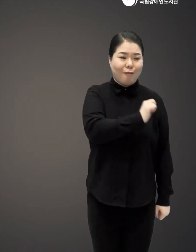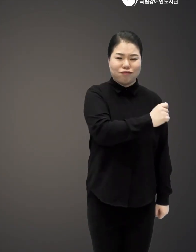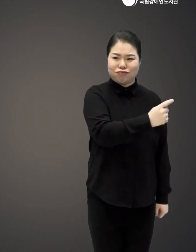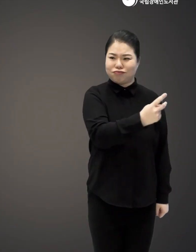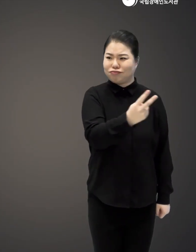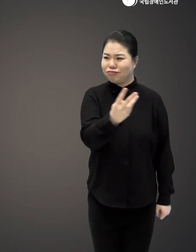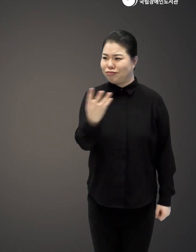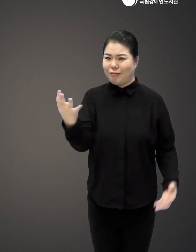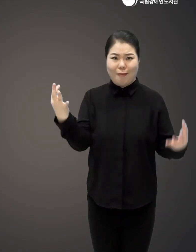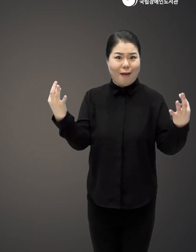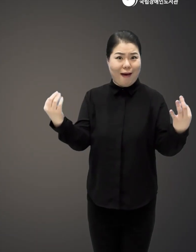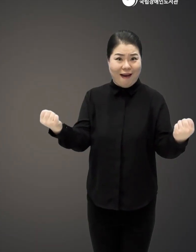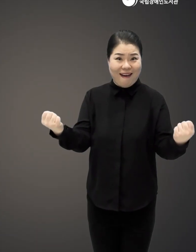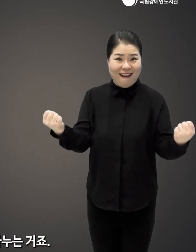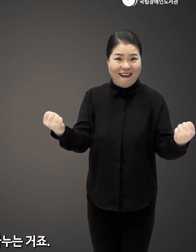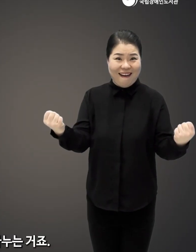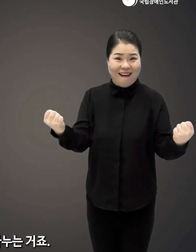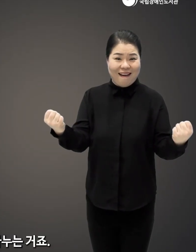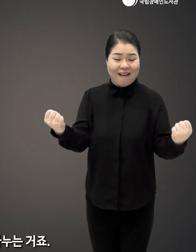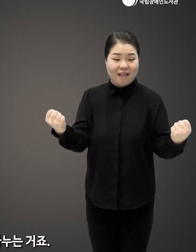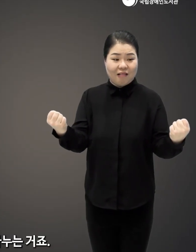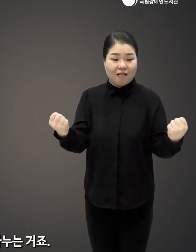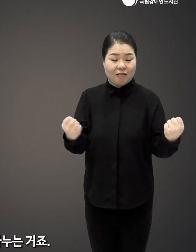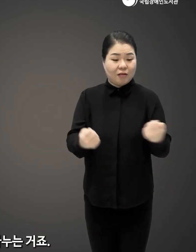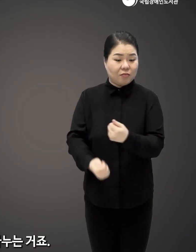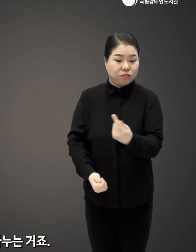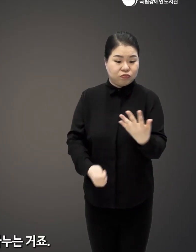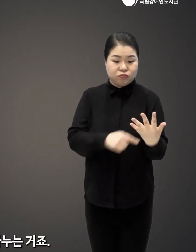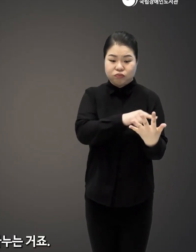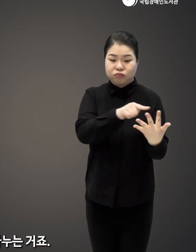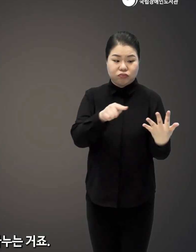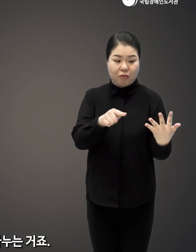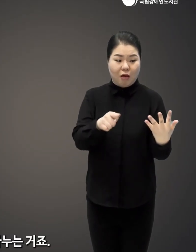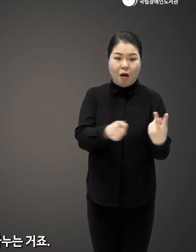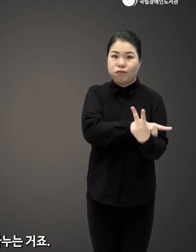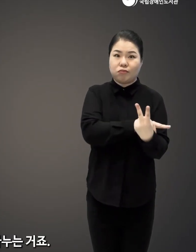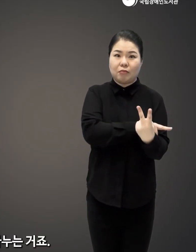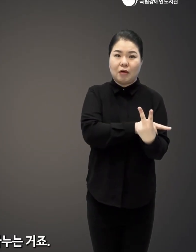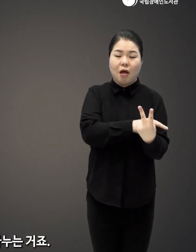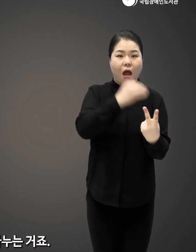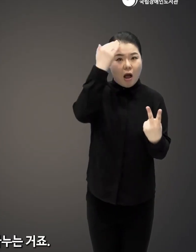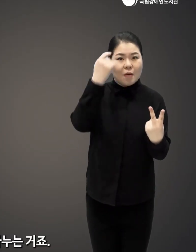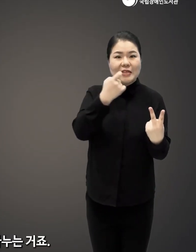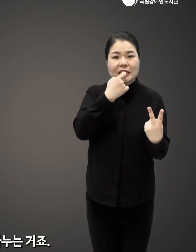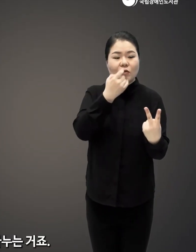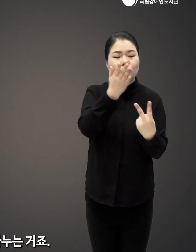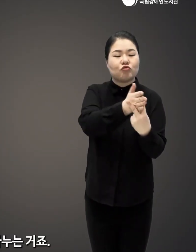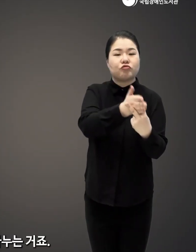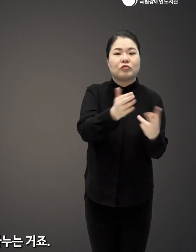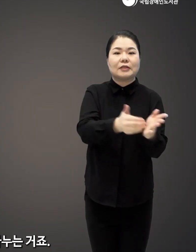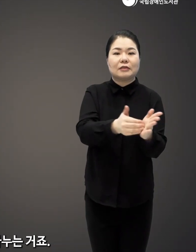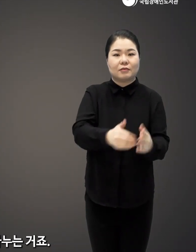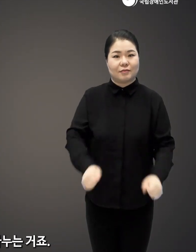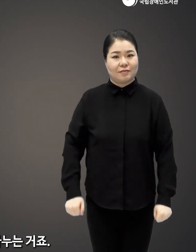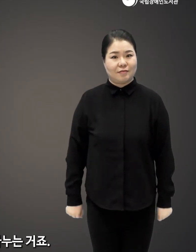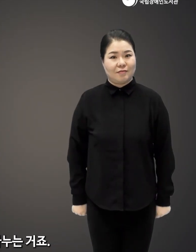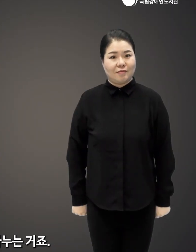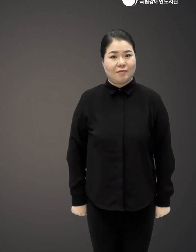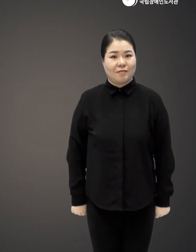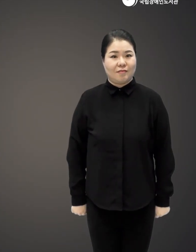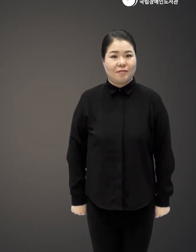색깔들이 있잖아요 근데 이 색깔로만 봐도 그냥 검은색 혹은 흰색 이 두 가지로만 그냥 나눠버리는 거죠